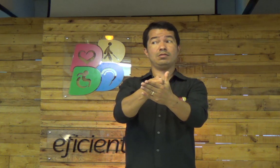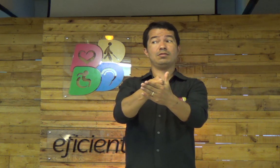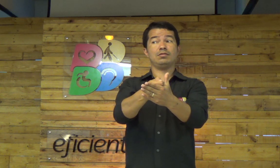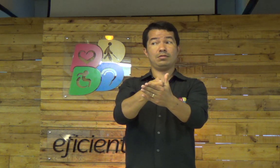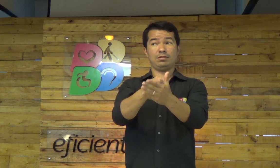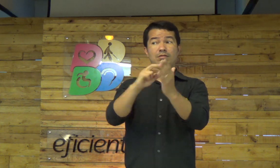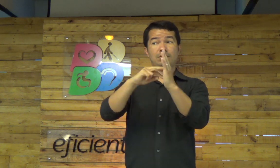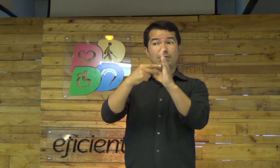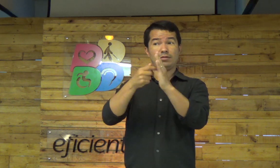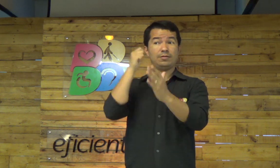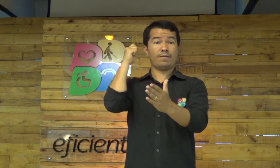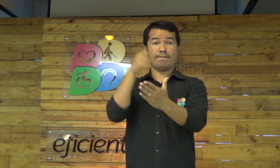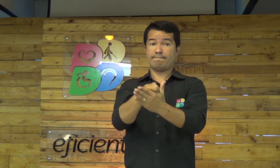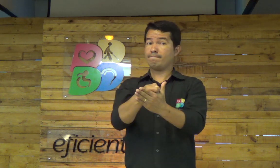É impor. É mostrar.